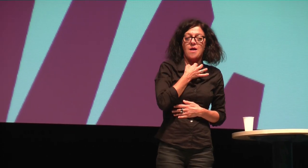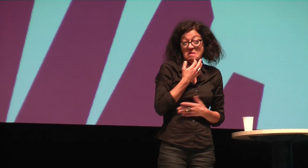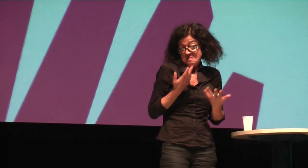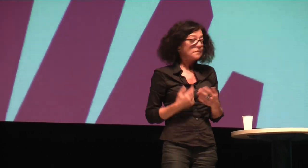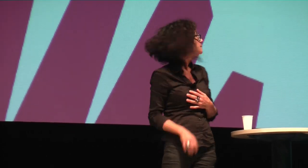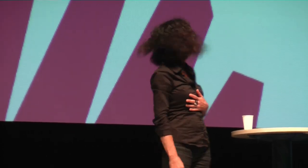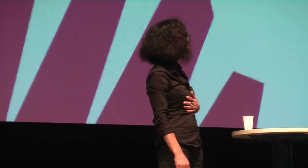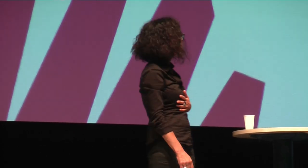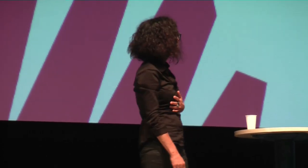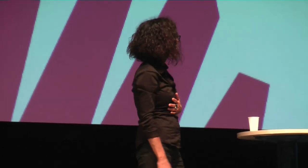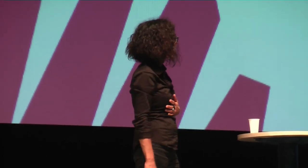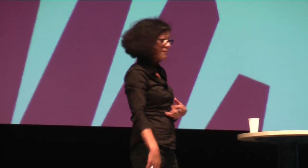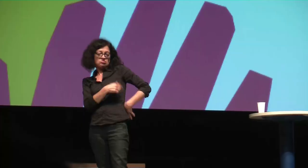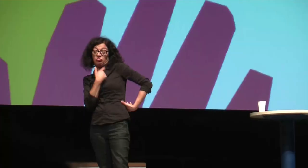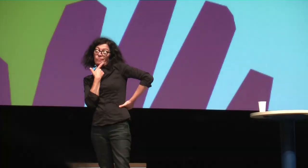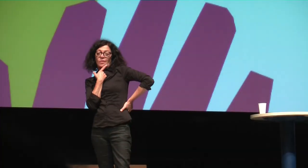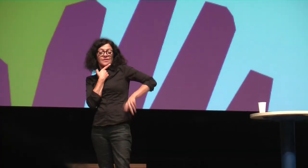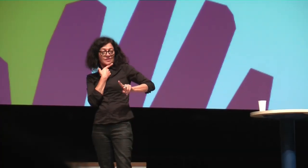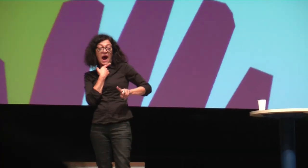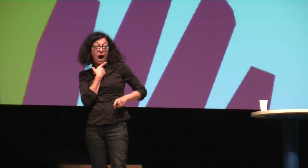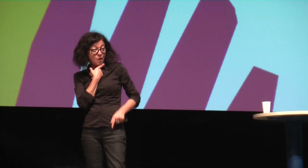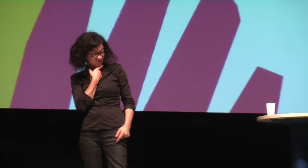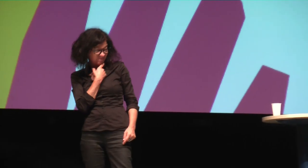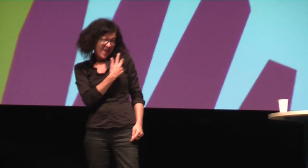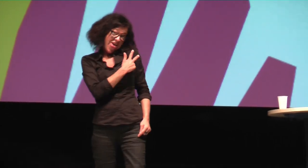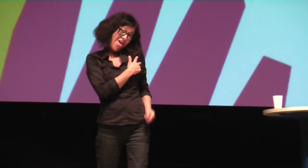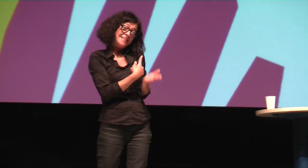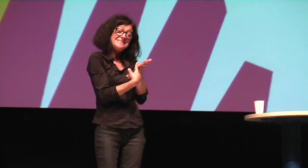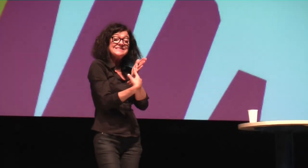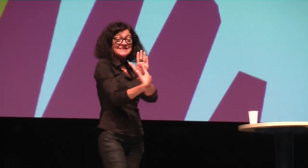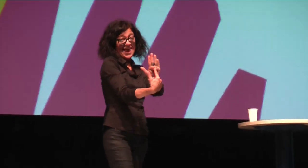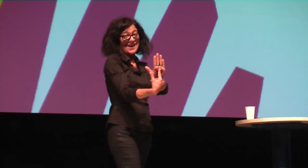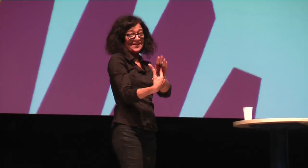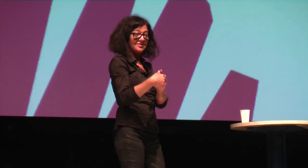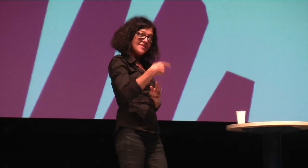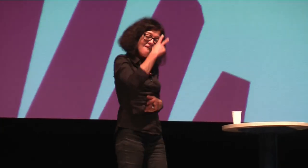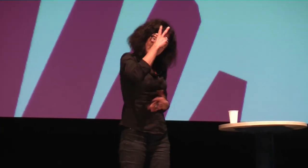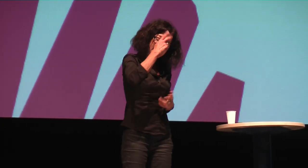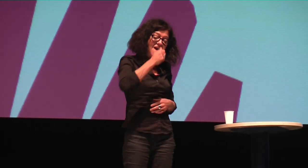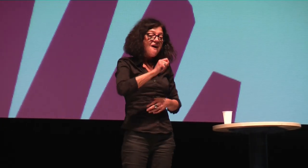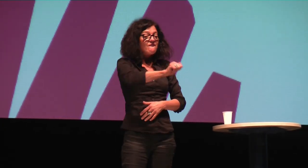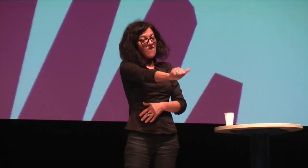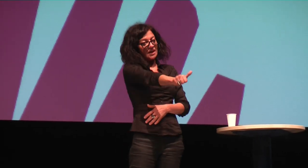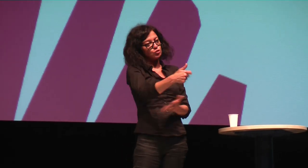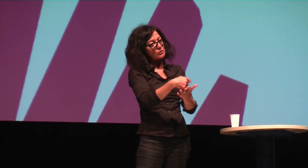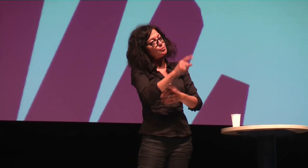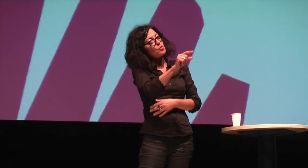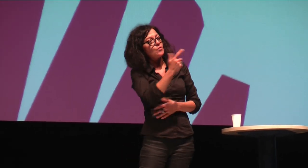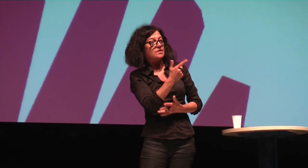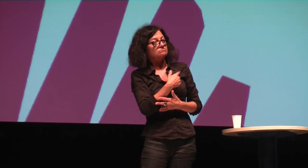wichtig, für mich als Persönlichkeit oder dann lebt man Diversity. Man muss das aber nicht nur einfach sagen, sondern man muss das